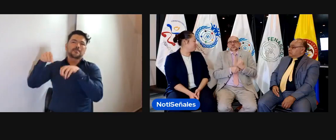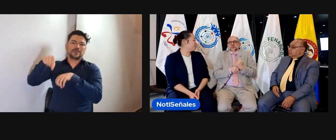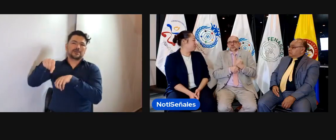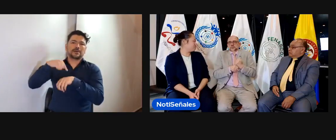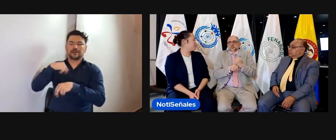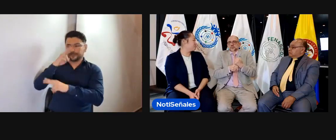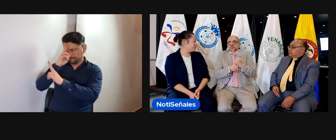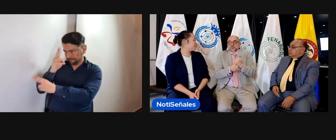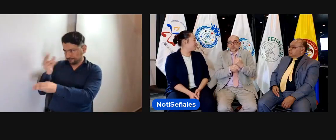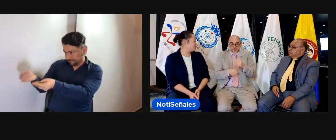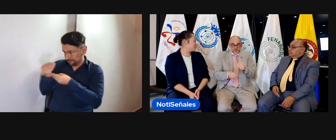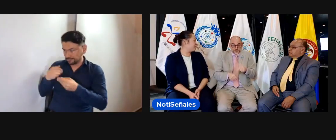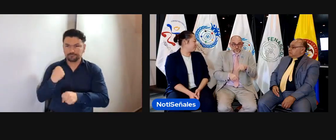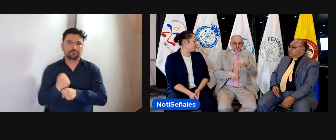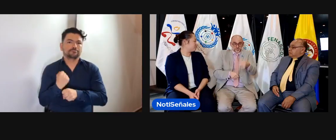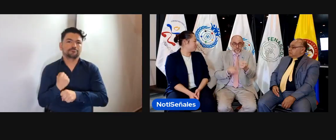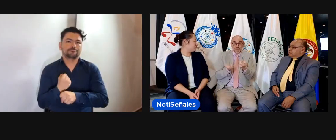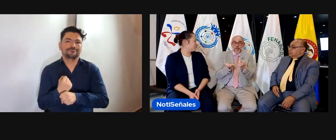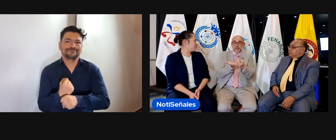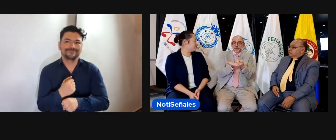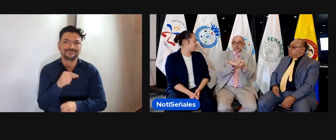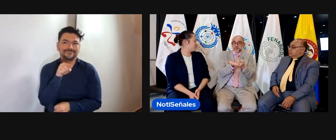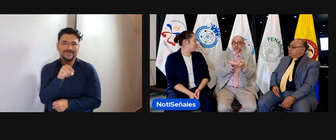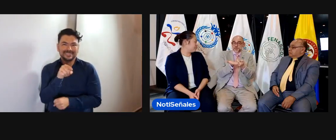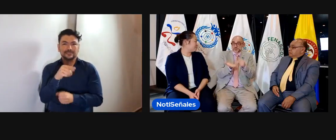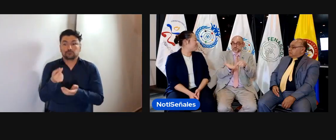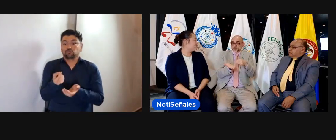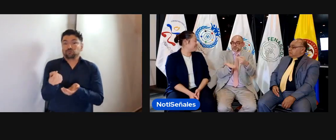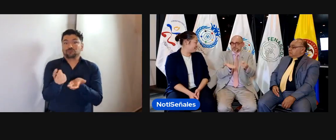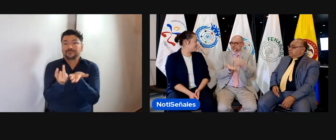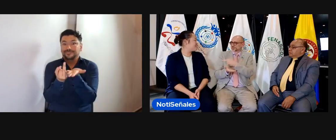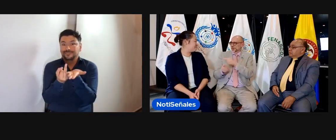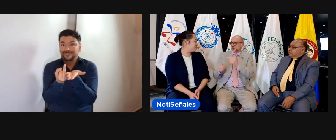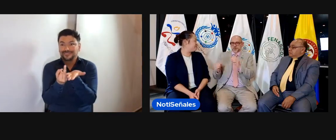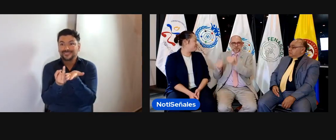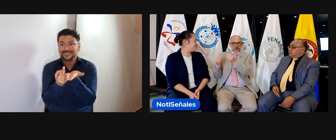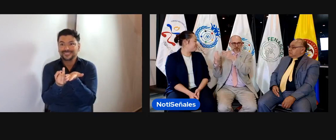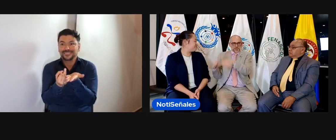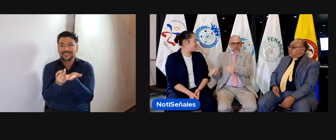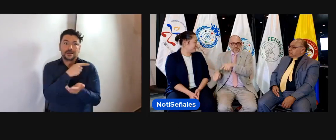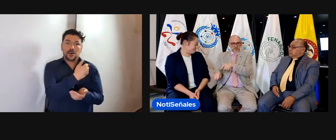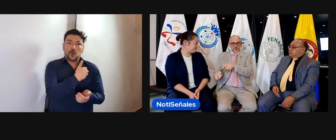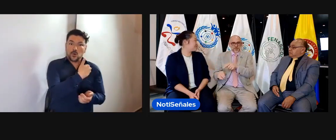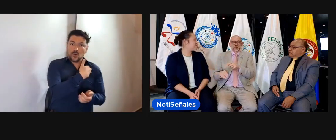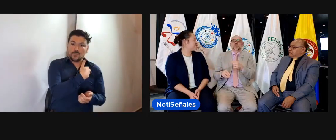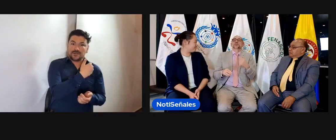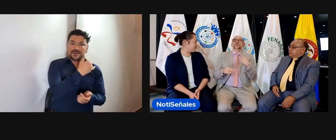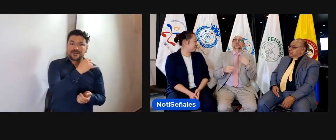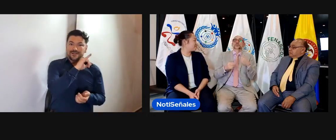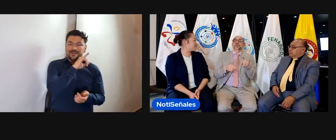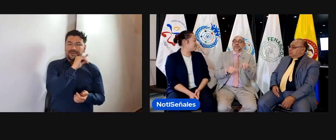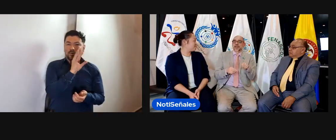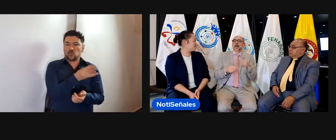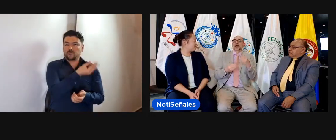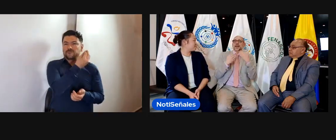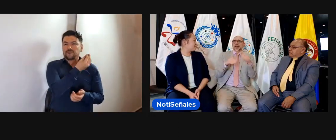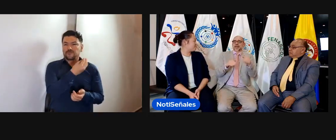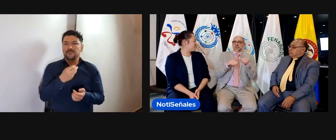sino que la junta le rinde ese servicio a la asamblea general. Nosotros debemos hacerlo de esa manera.